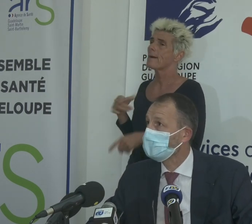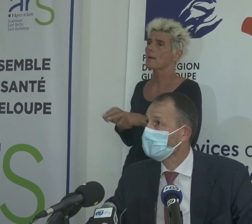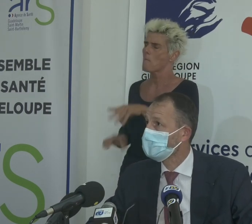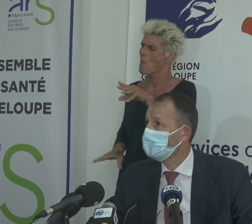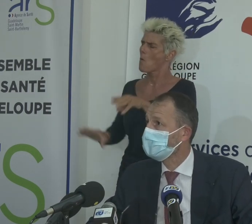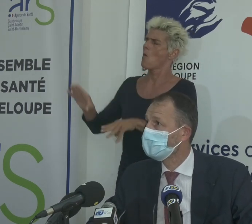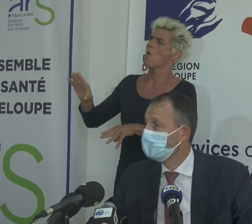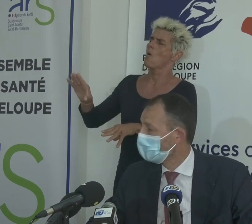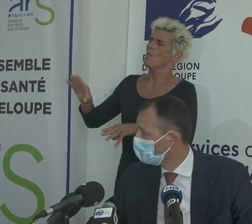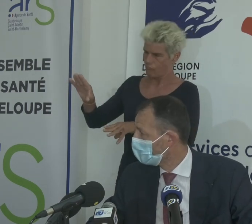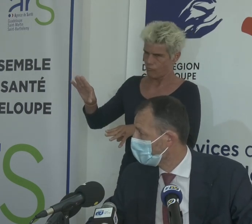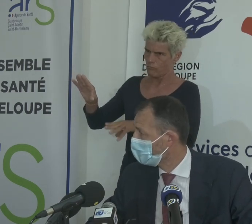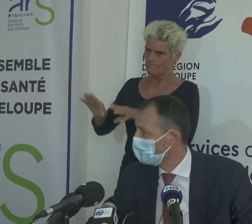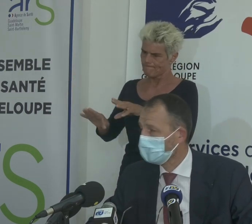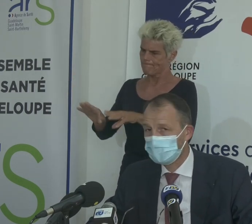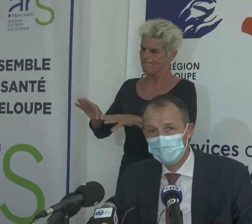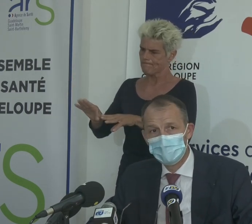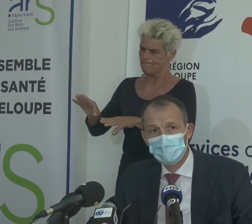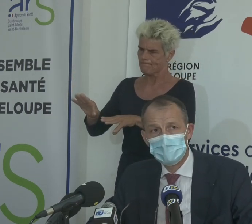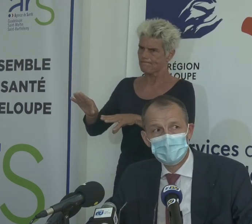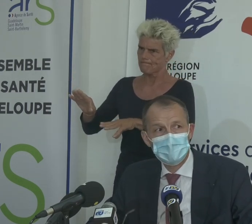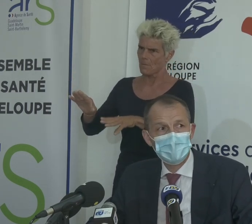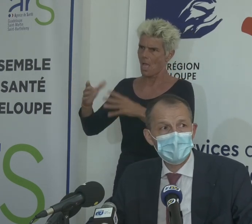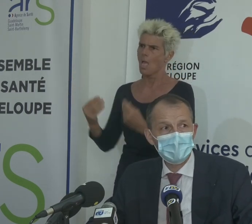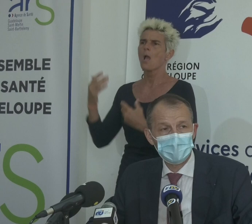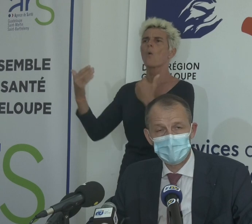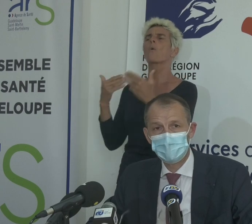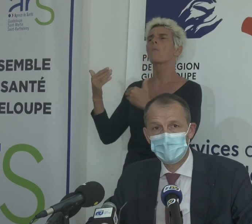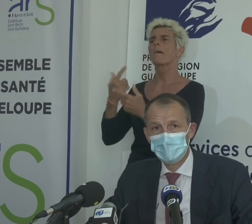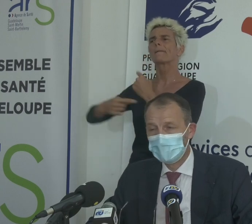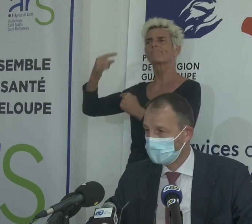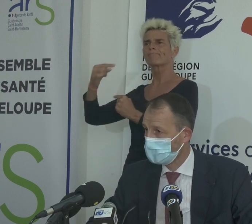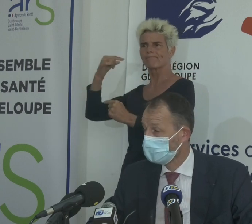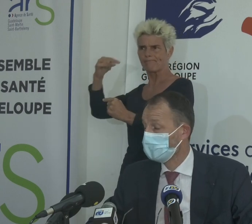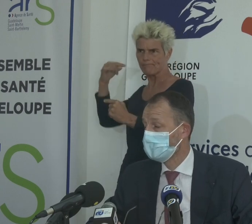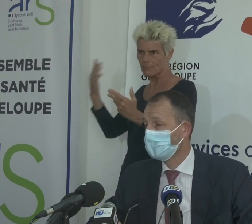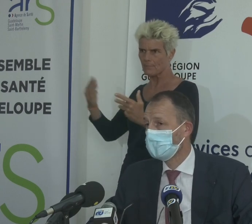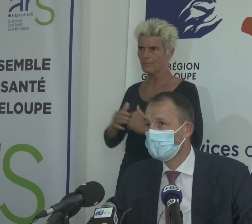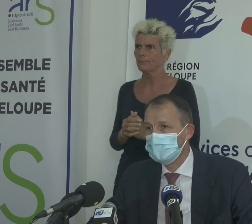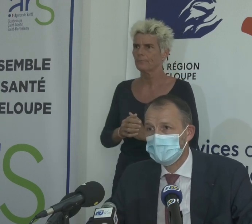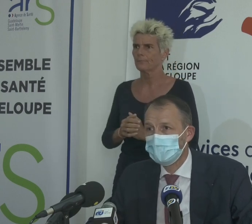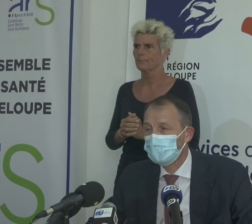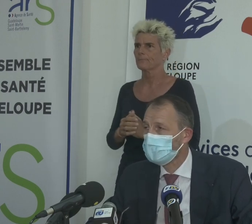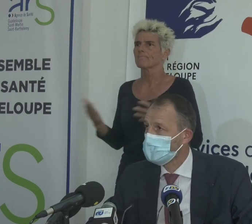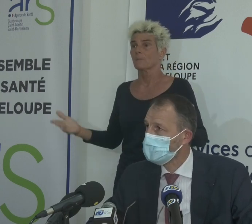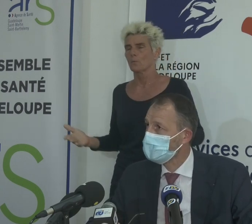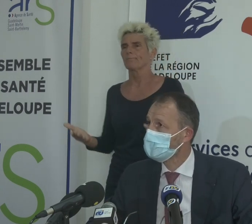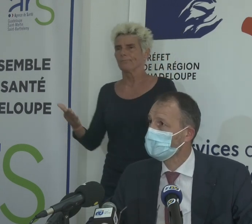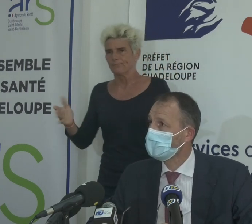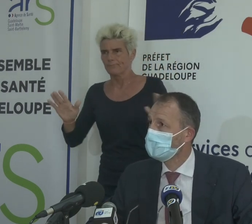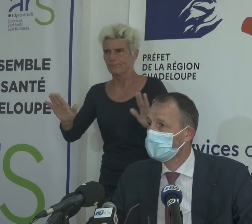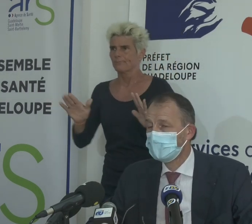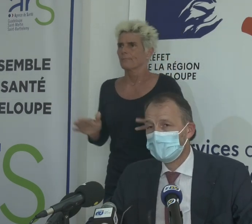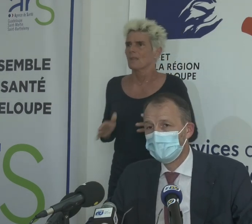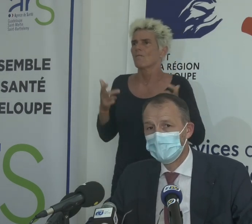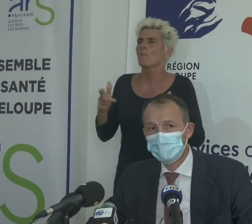'est-à-dire qu'on a une augmentation qui est plus faible que celle qu'on a connue dans les semaines précédentes. Je n'y vois pas encore un signe d'encouragement. J'y vois